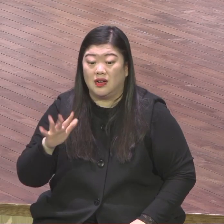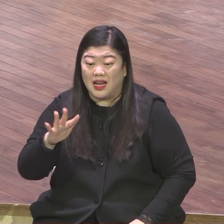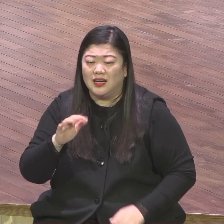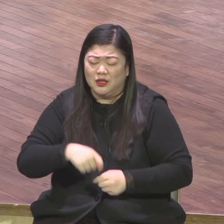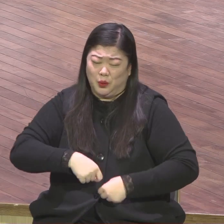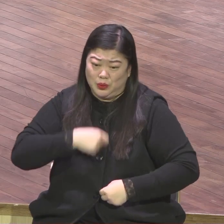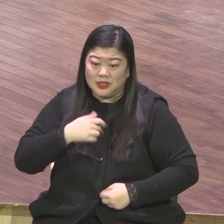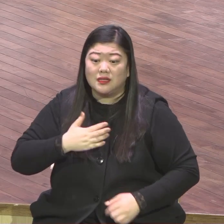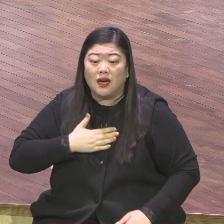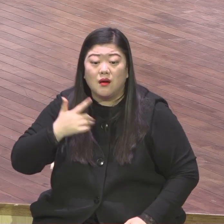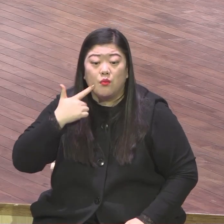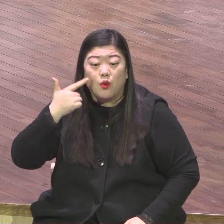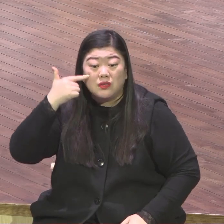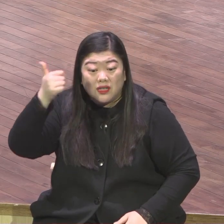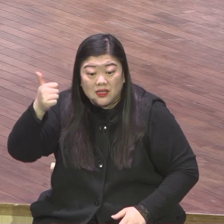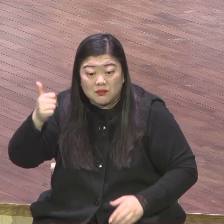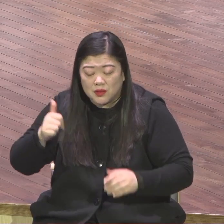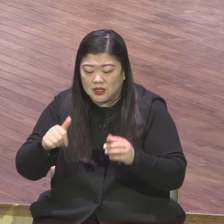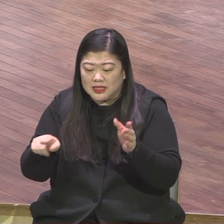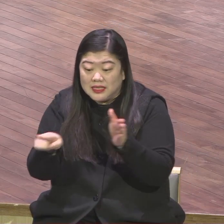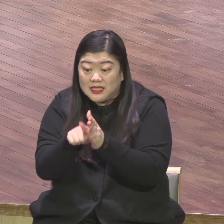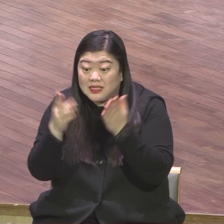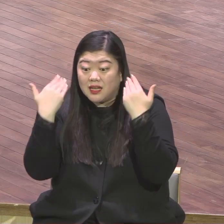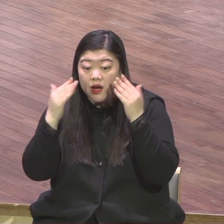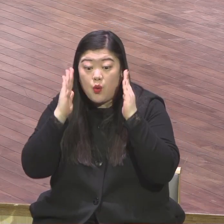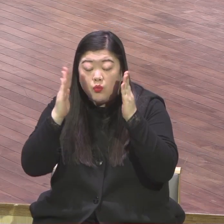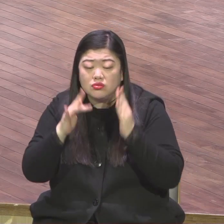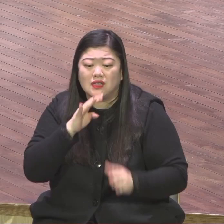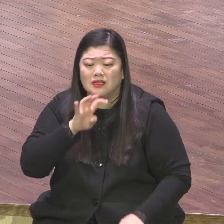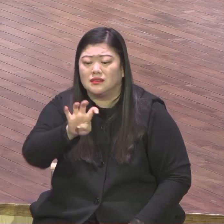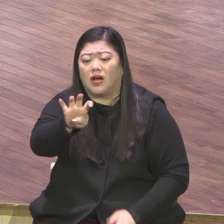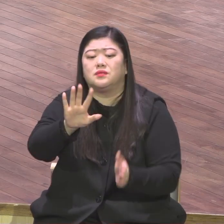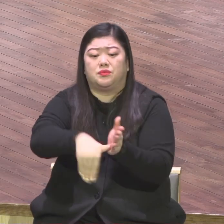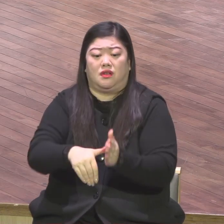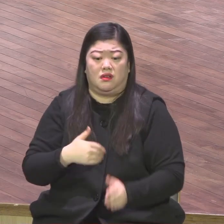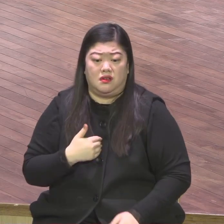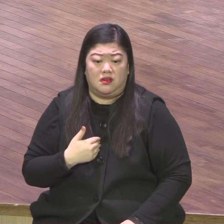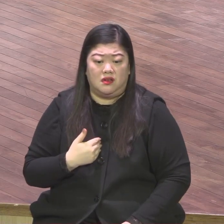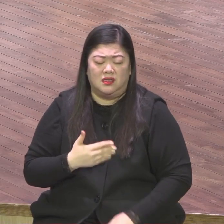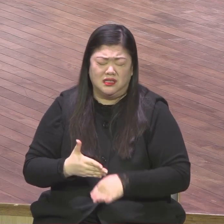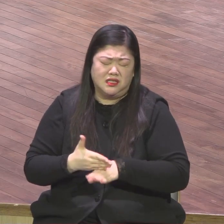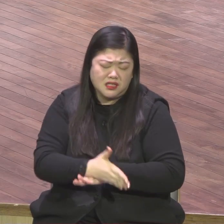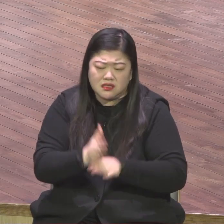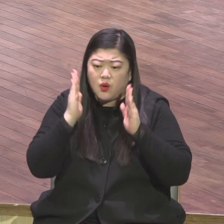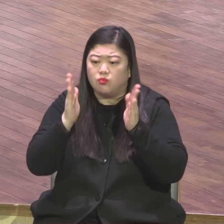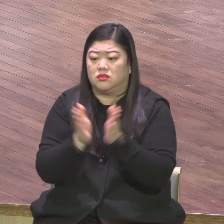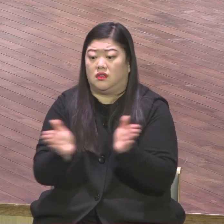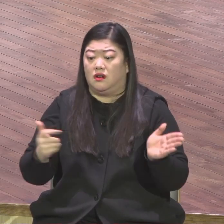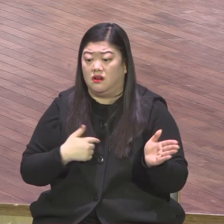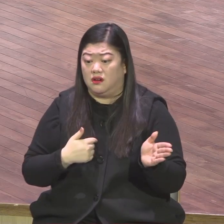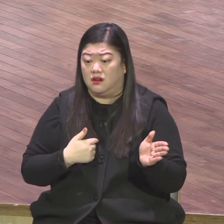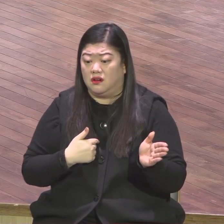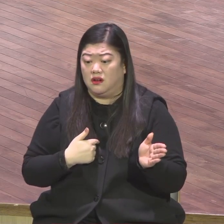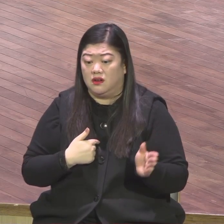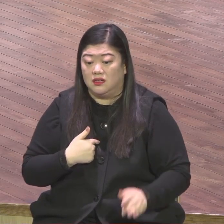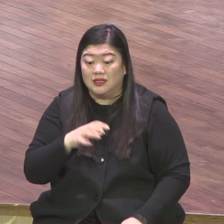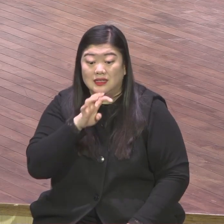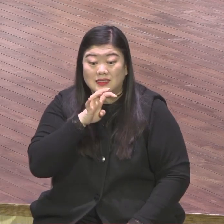생각까지 못한 이 불의심에 순종할 수밖에 없는 순종하게 되었고